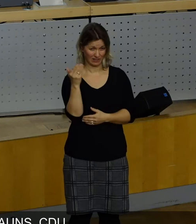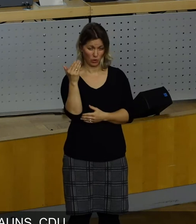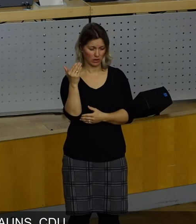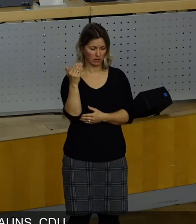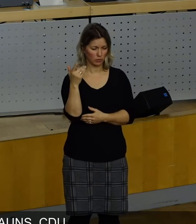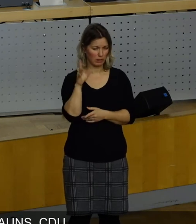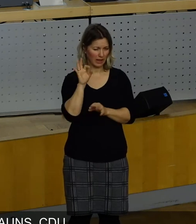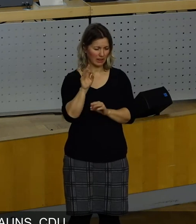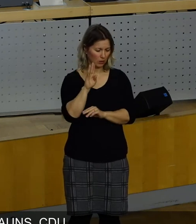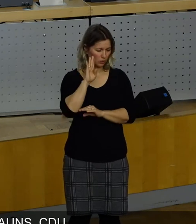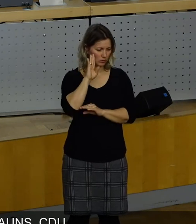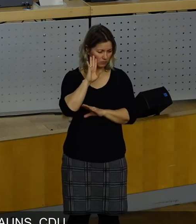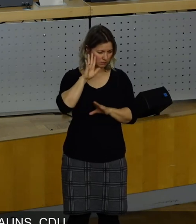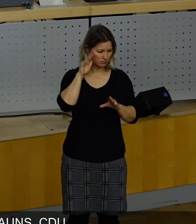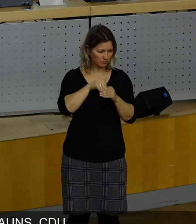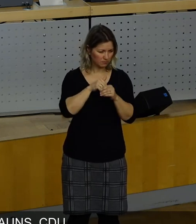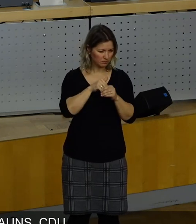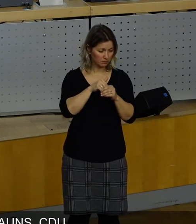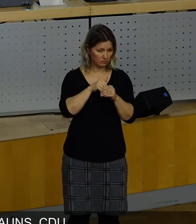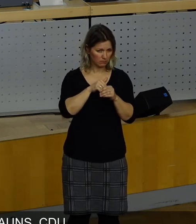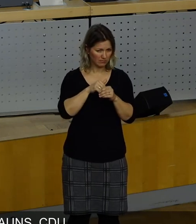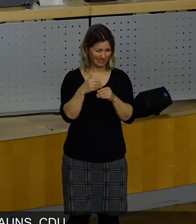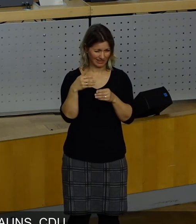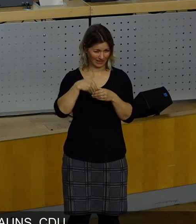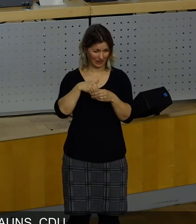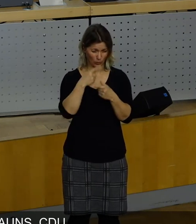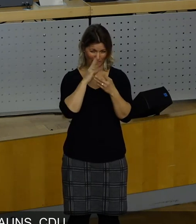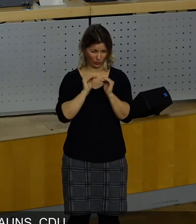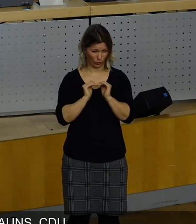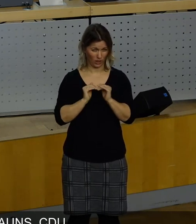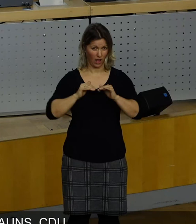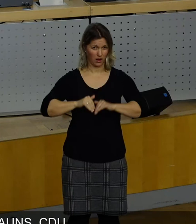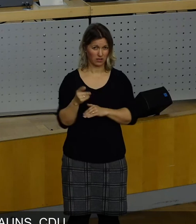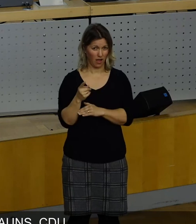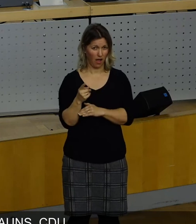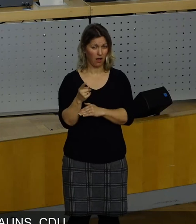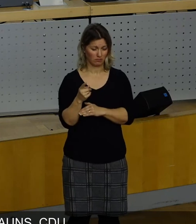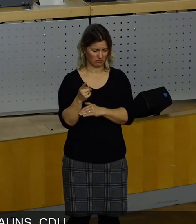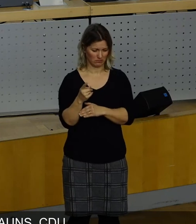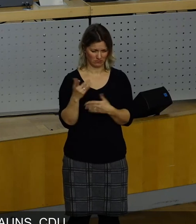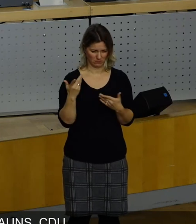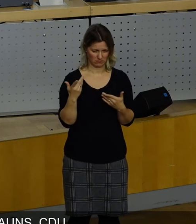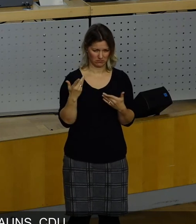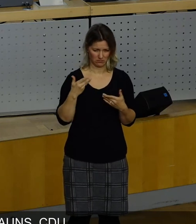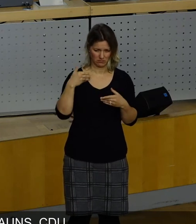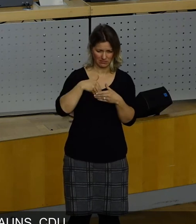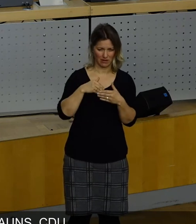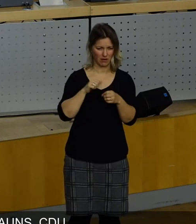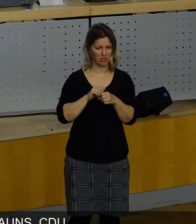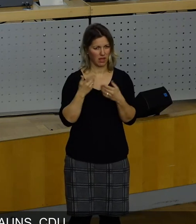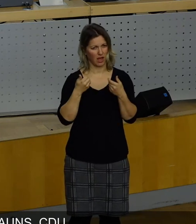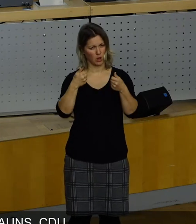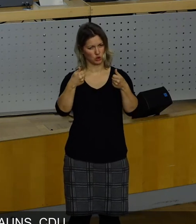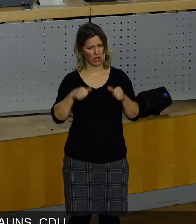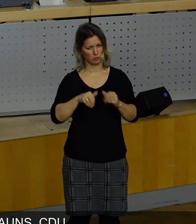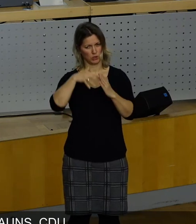bei näherem Hinsehen auch nur ansatzweise irgendeine Substanz hätte, dann hätten Sie hier vielleicht einen Ausschreibungstext